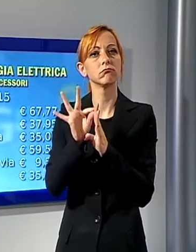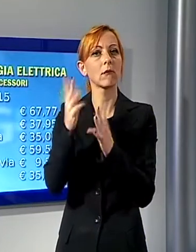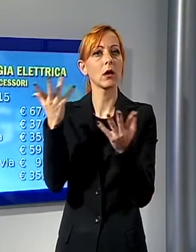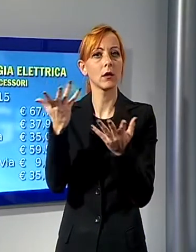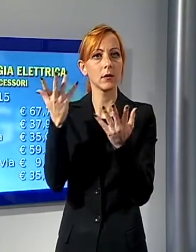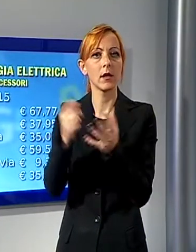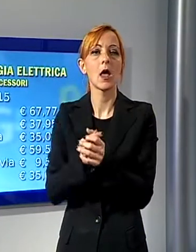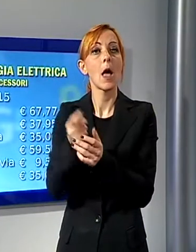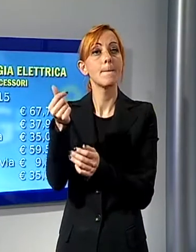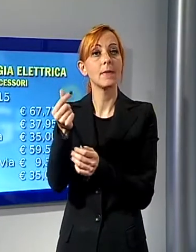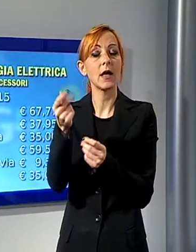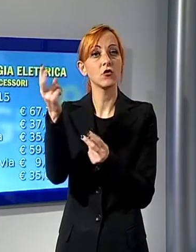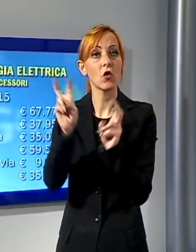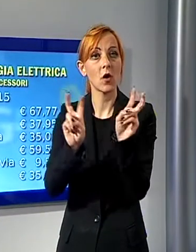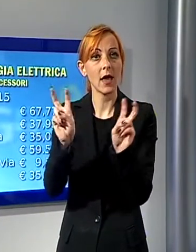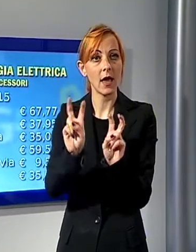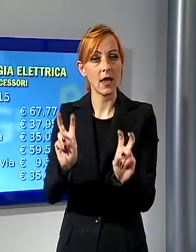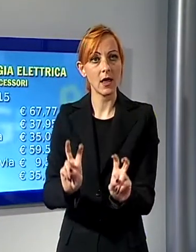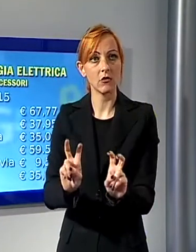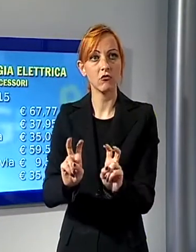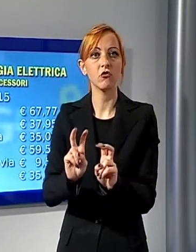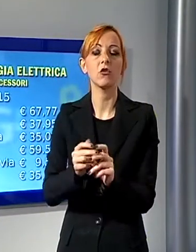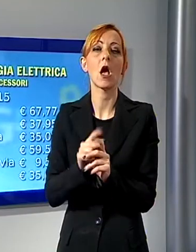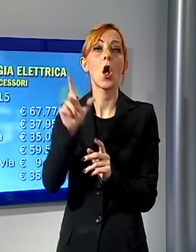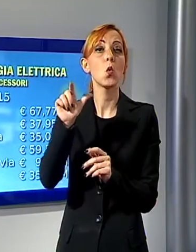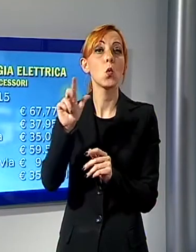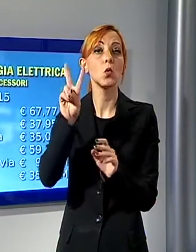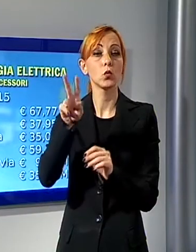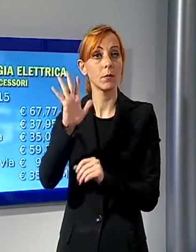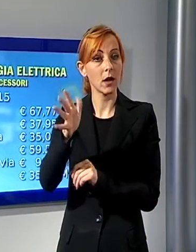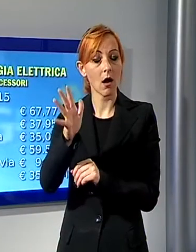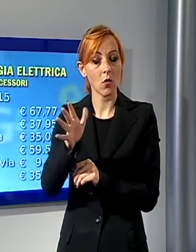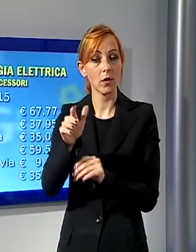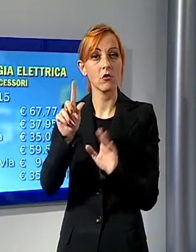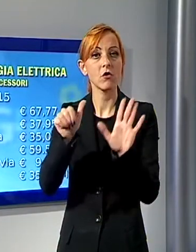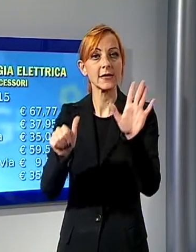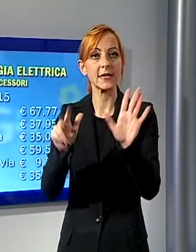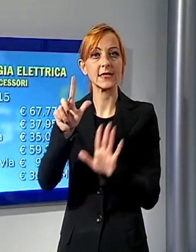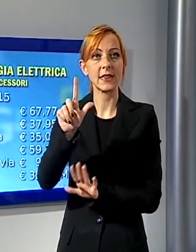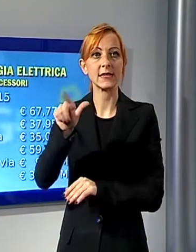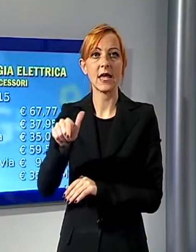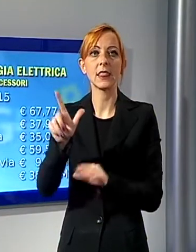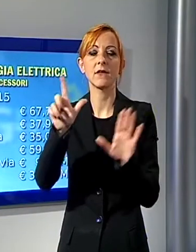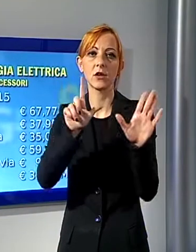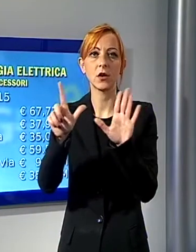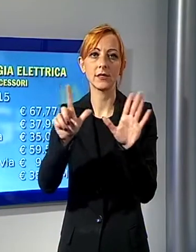elettrica al netto degli oneri accessori è stato, a luglio 2015, di 67,77 euro per